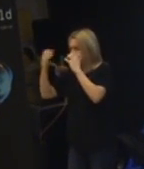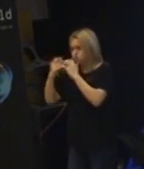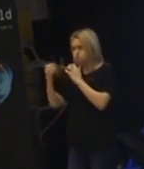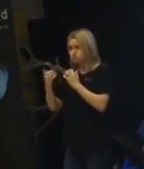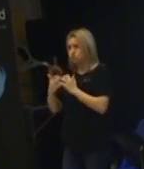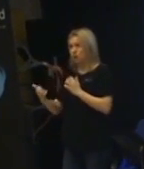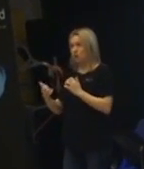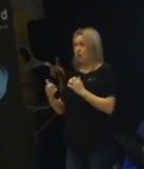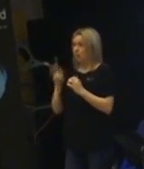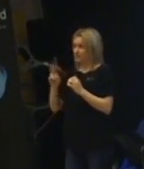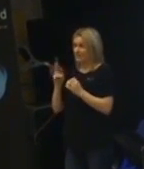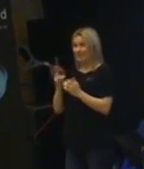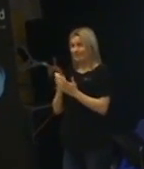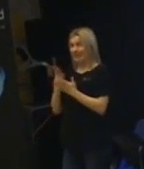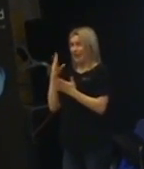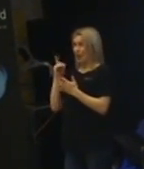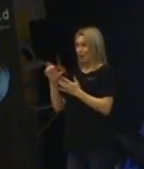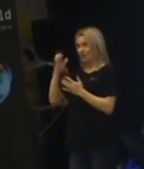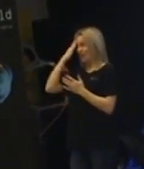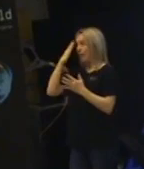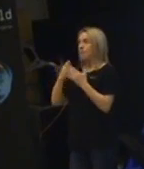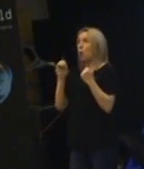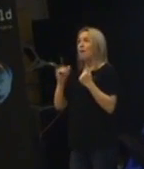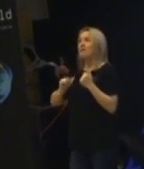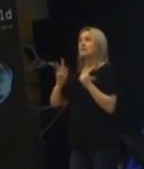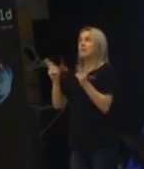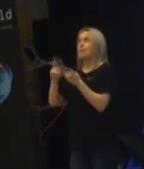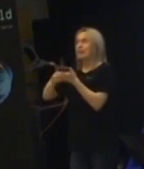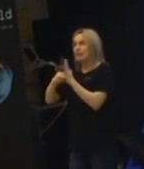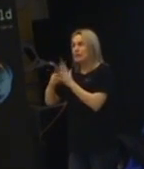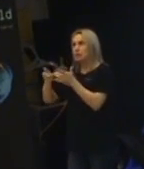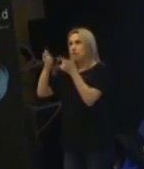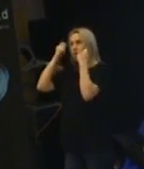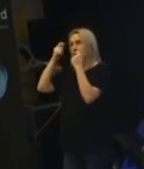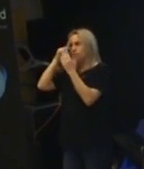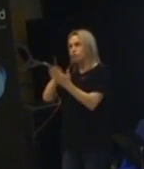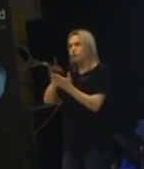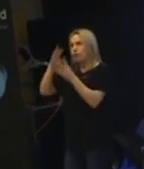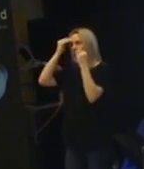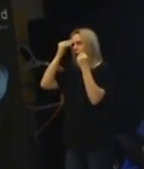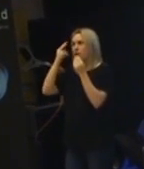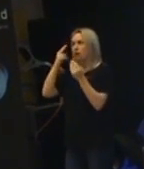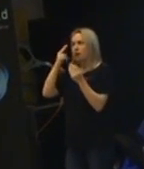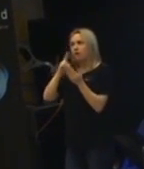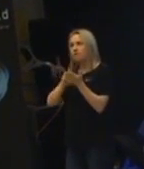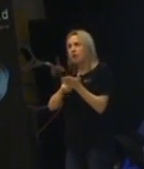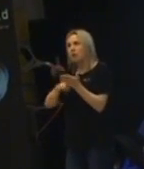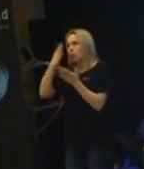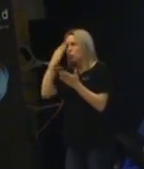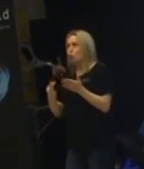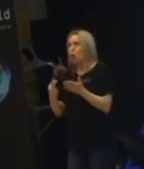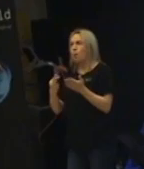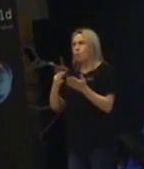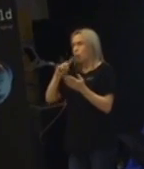värdelöst vetande. Men om man använder den tekniken som de använder för att lära sig massa fakta och att lära sig massa kunskap och för att sprida den.